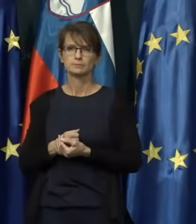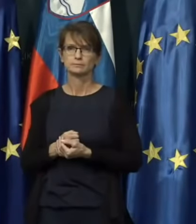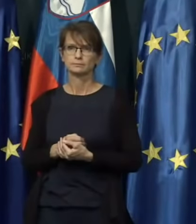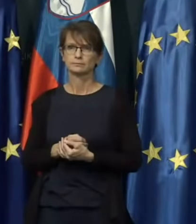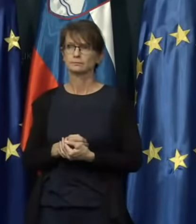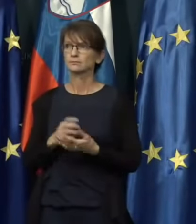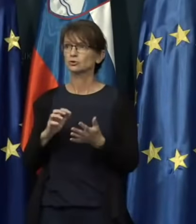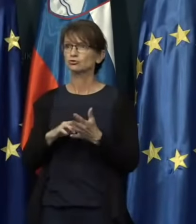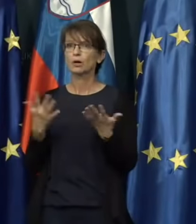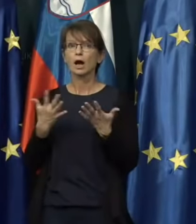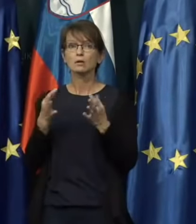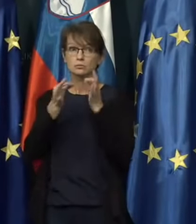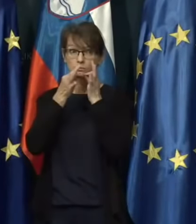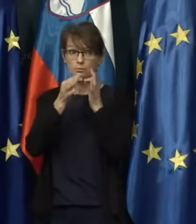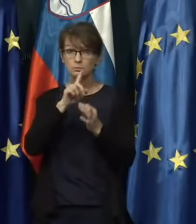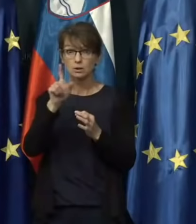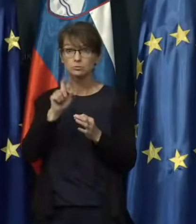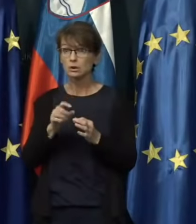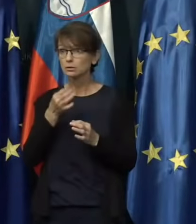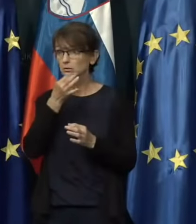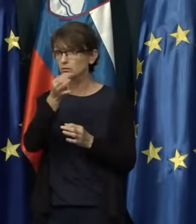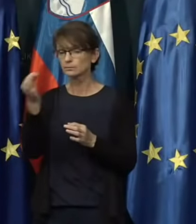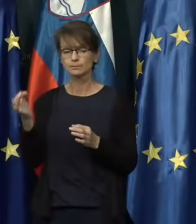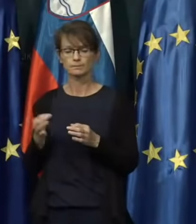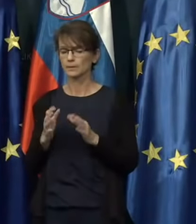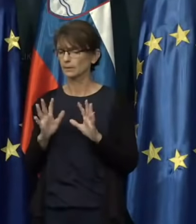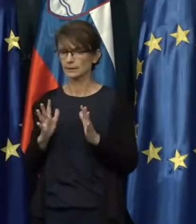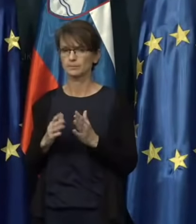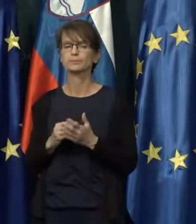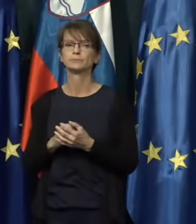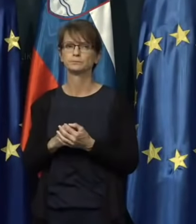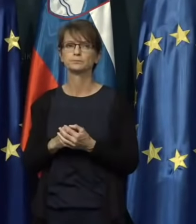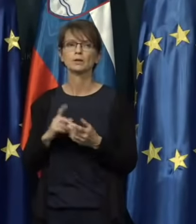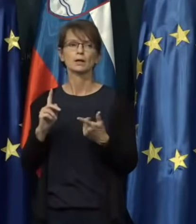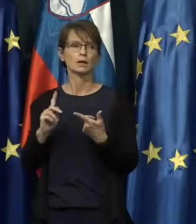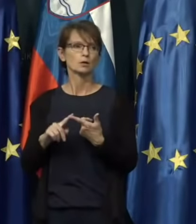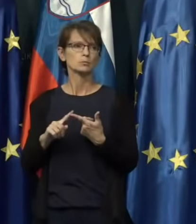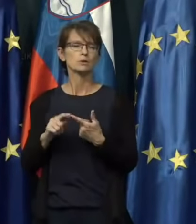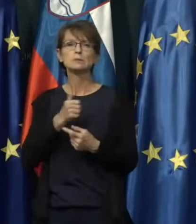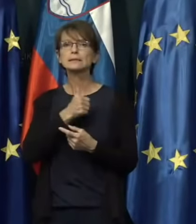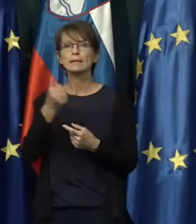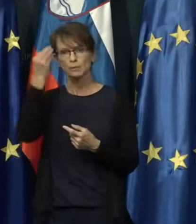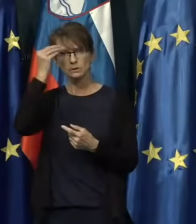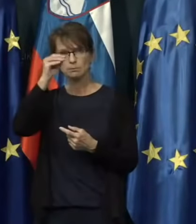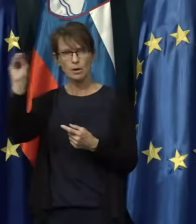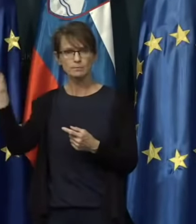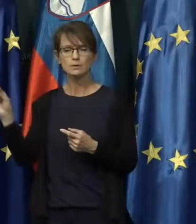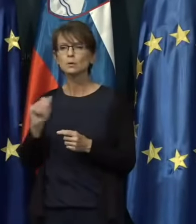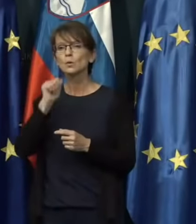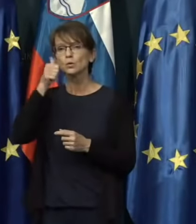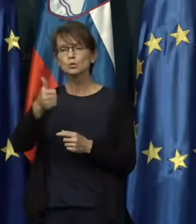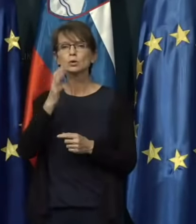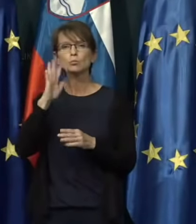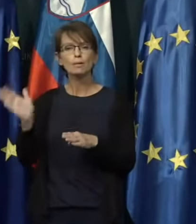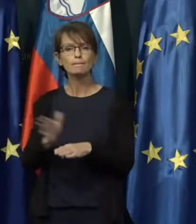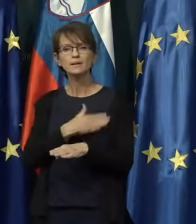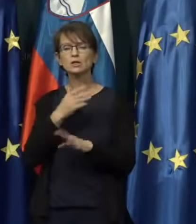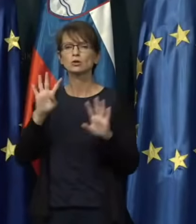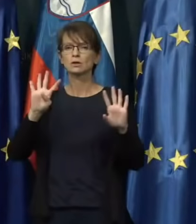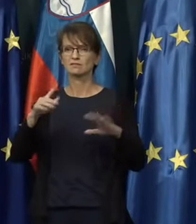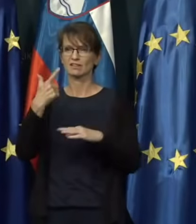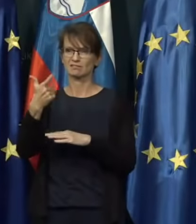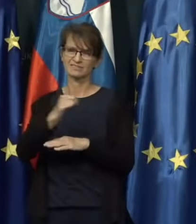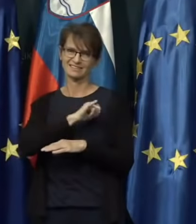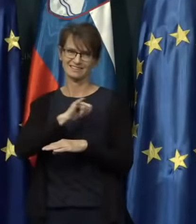Je še kako vprašanje? Ne. Potem bi samo spomnil, da bo jutri minilo 29 let,